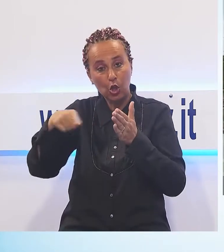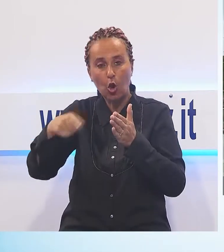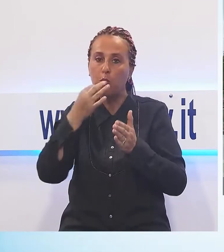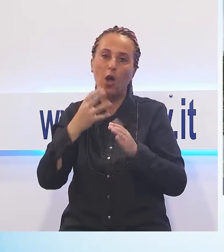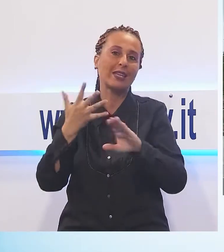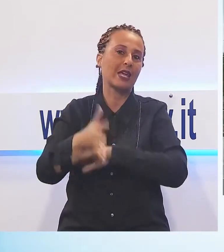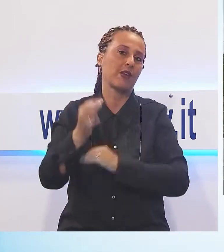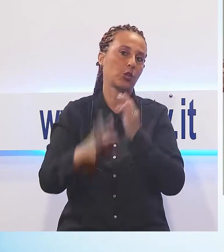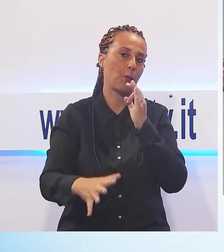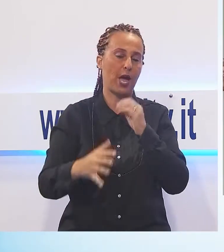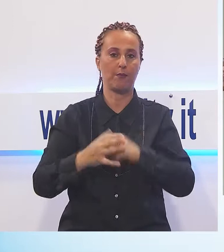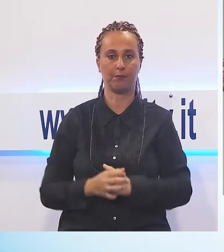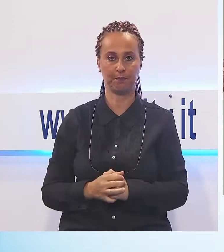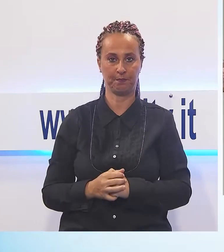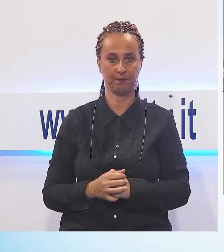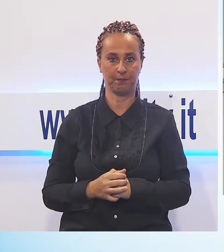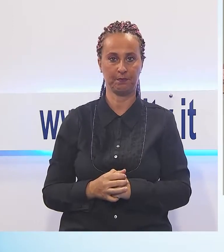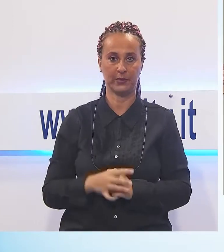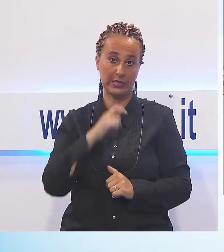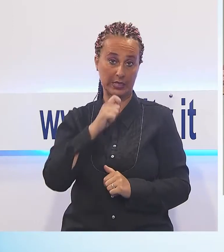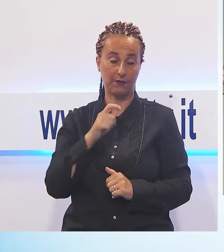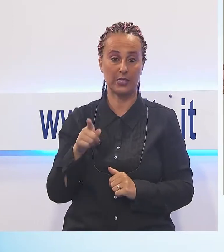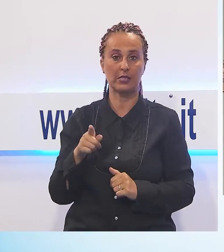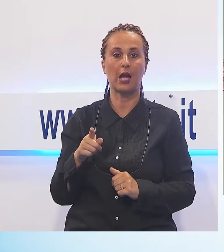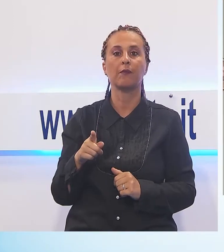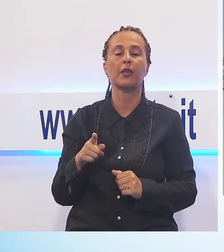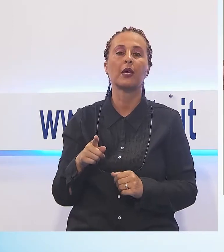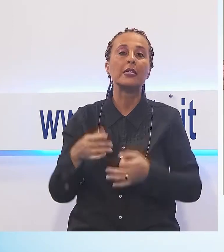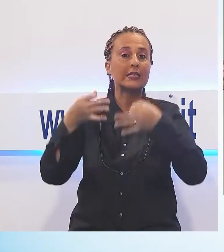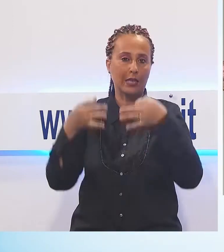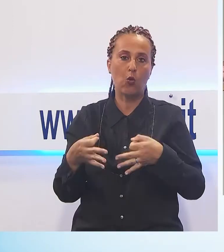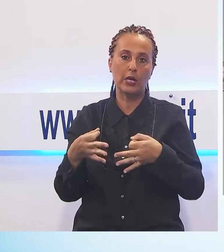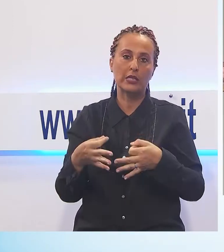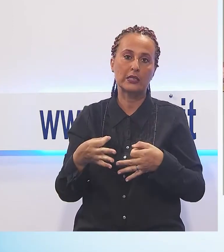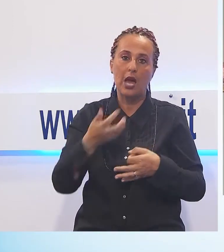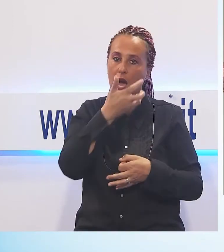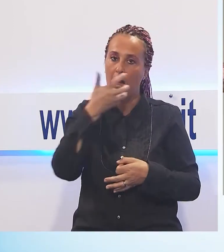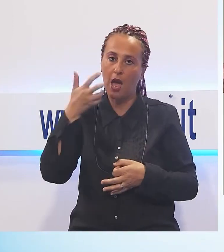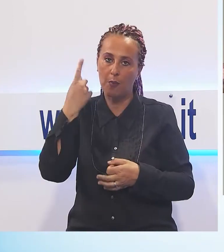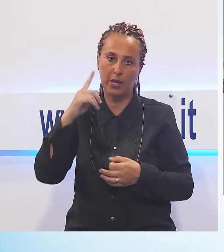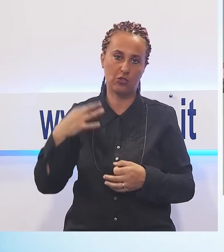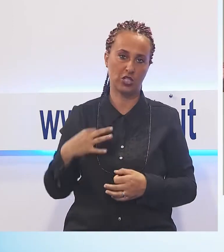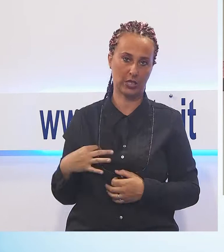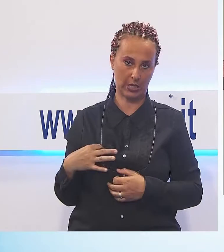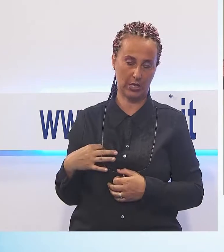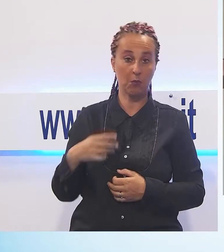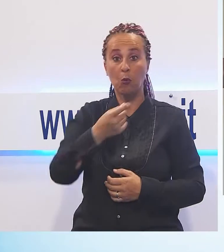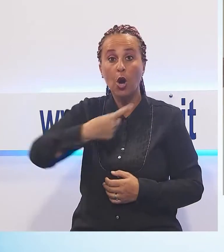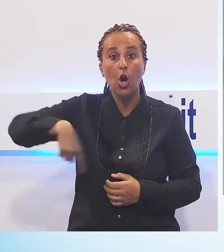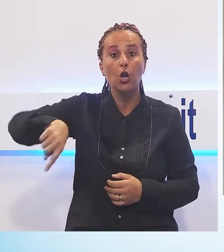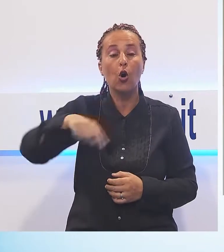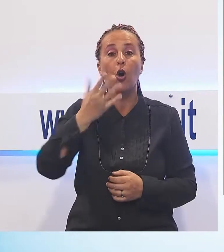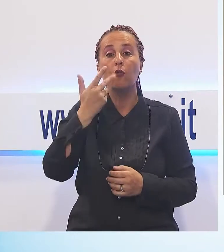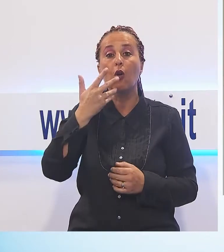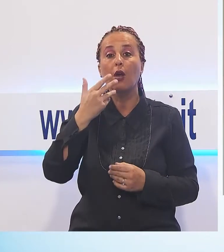sicurezza si parla sempre di un tema molto sentito dei cittadini. Questo non è un punto di partenza ma è un punto d'arrivo. Vogliamo rendicontare